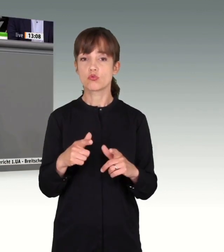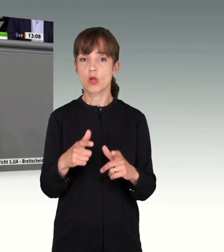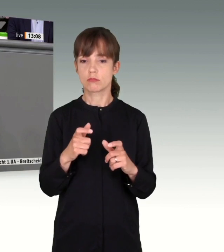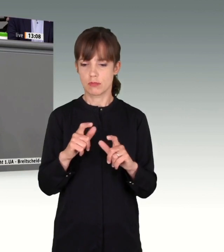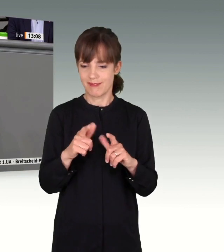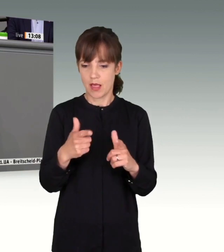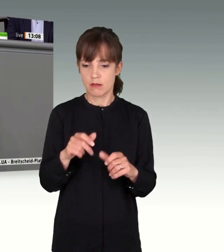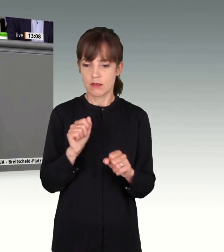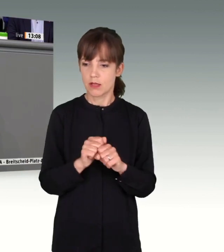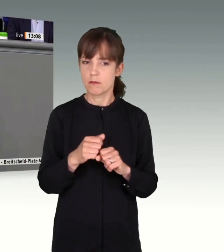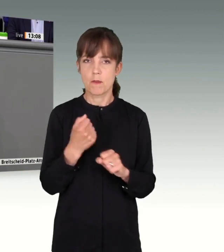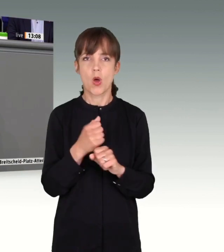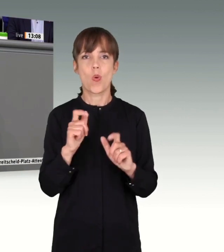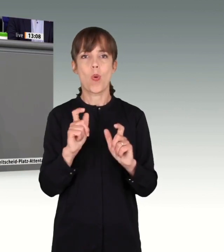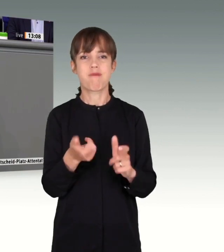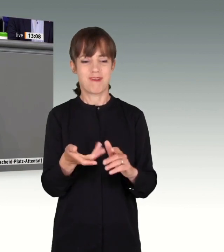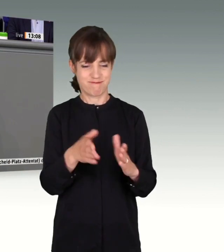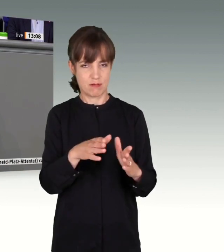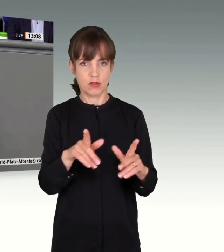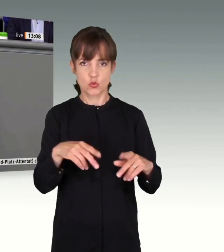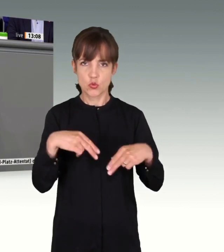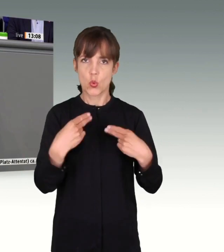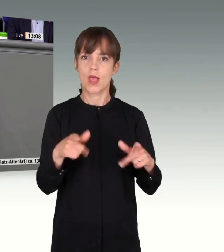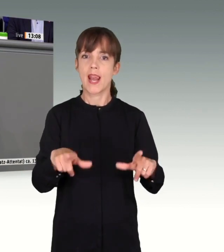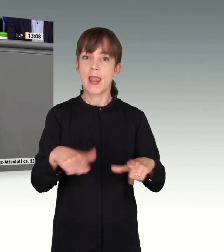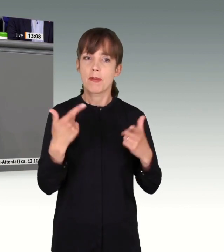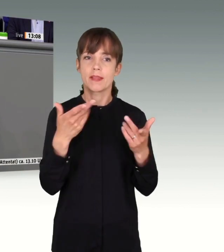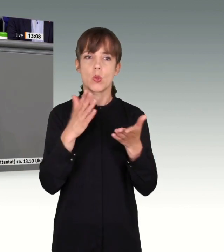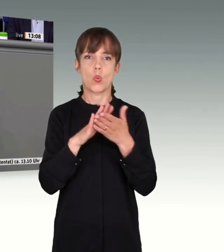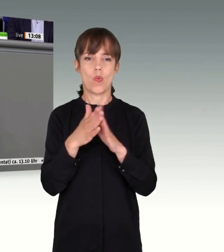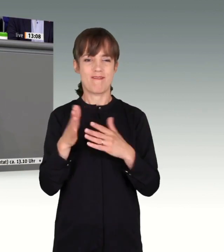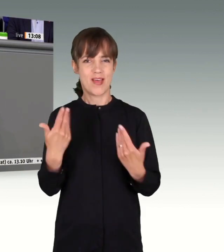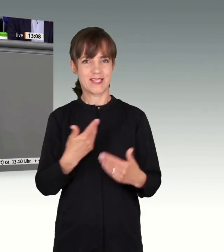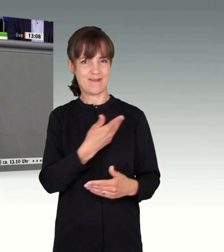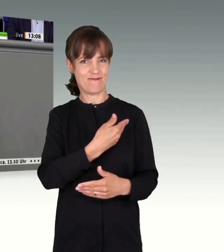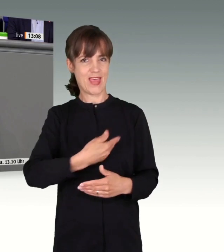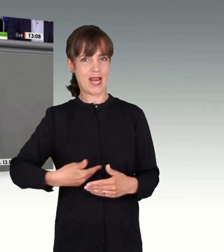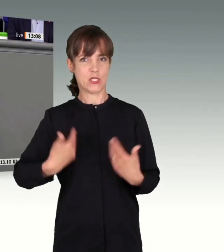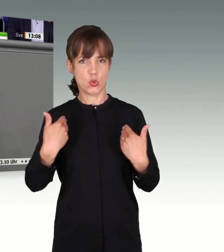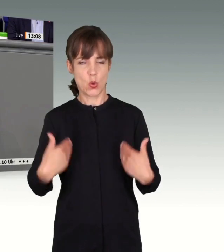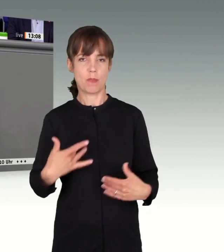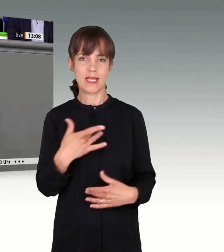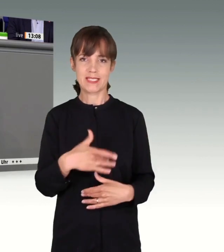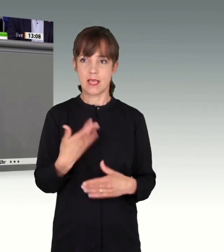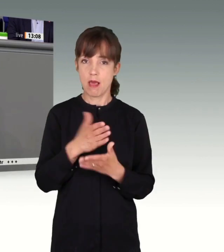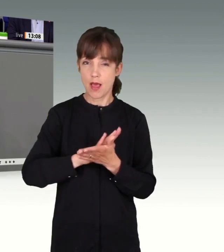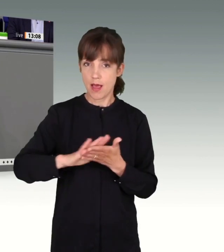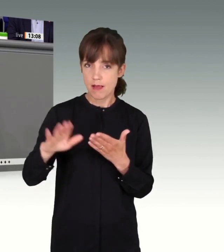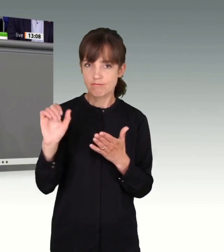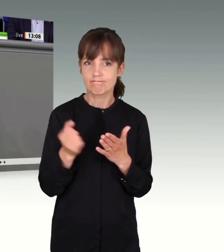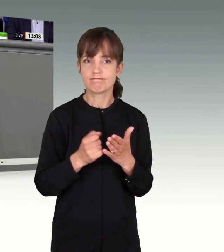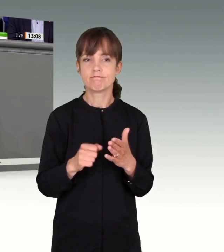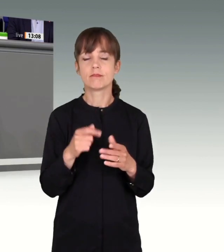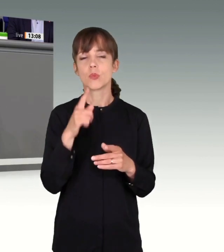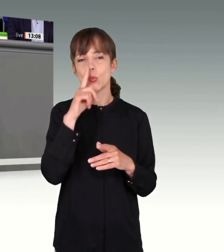wieder lebendig machen, kann ihre Verletzungen an Körper und Seele heilen. Wir können mit Ihnen fühlen.